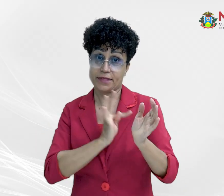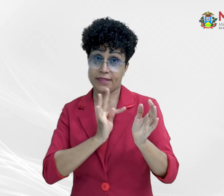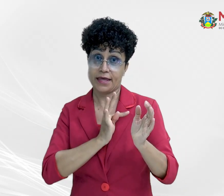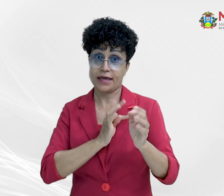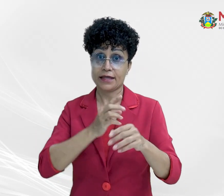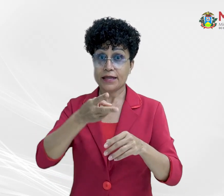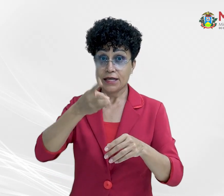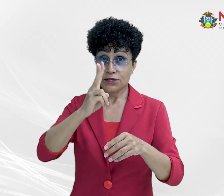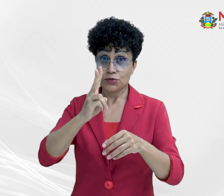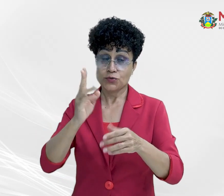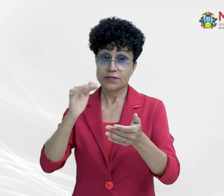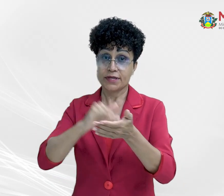consultoria interna.